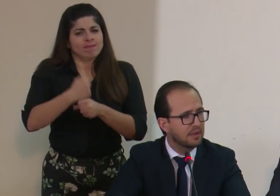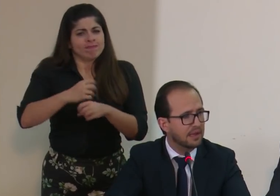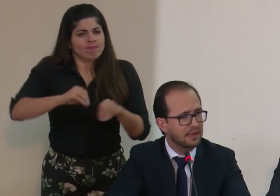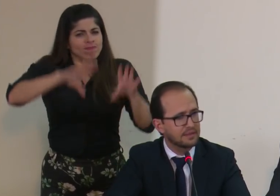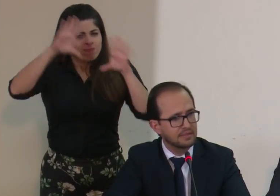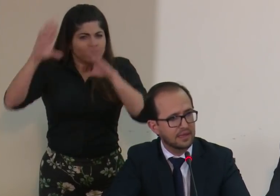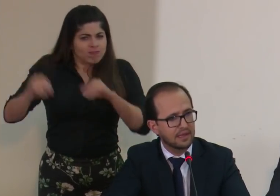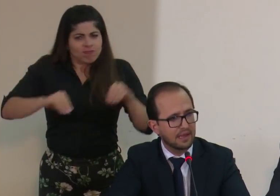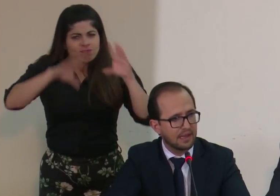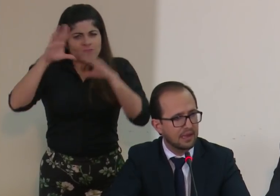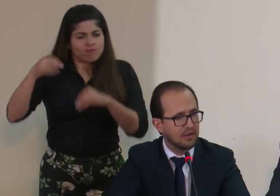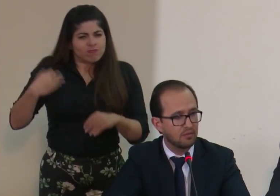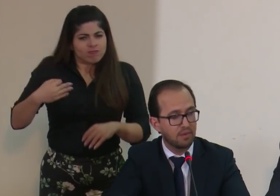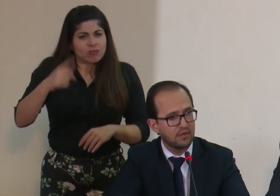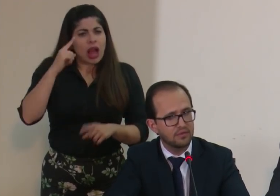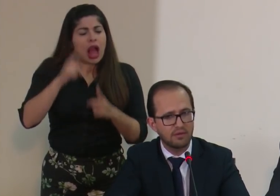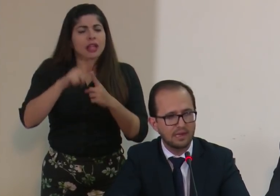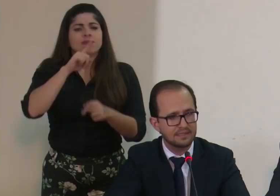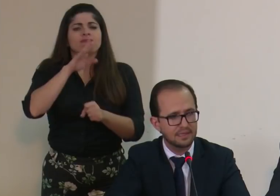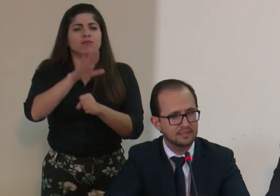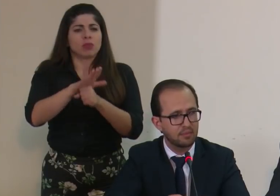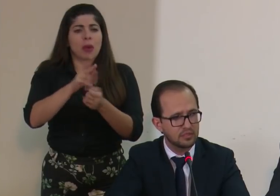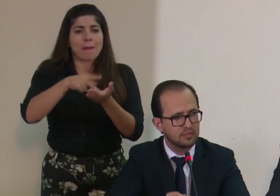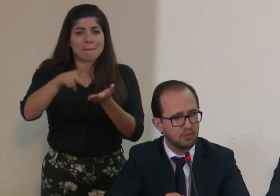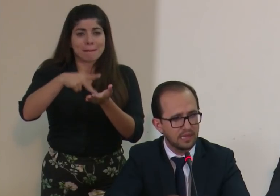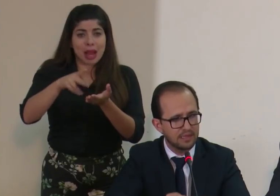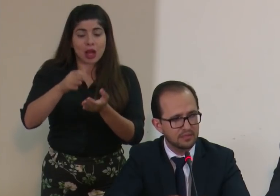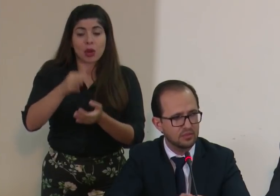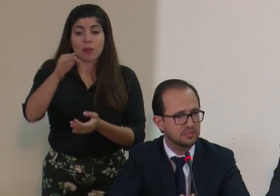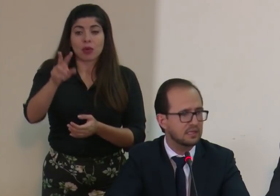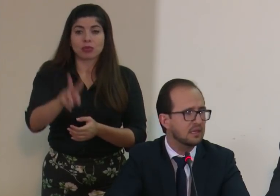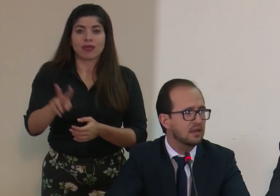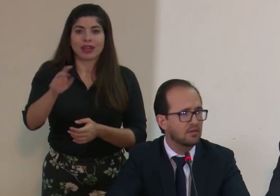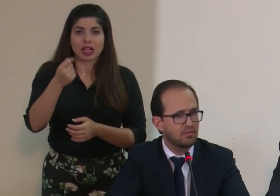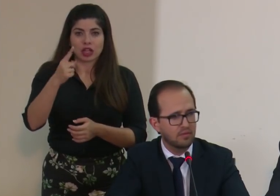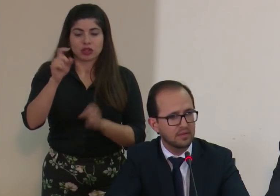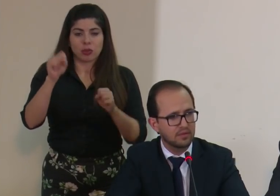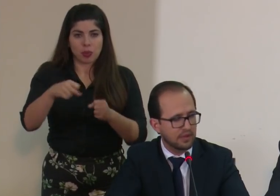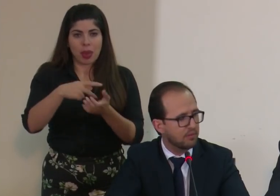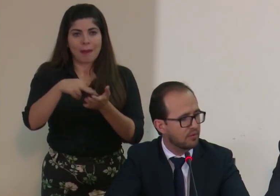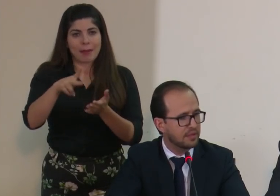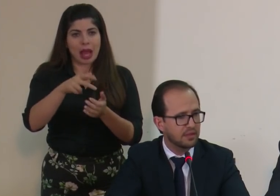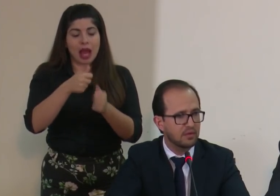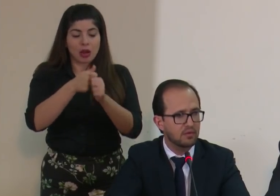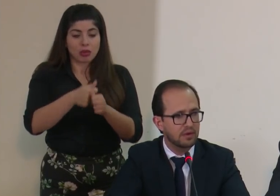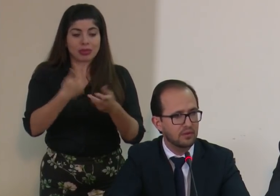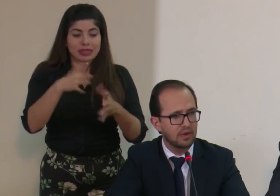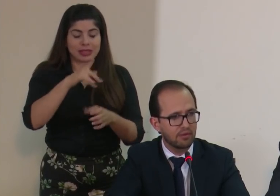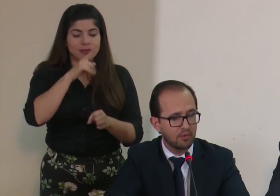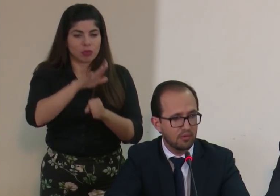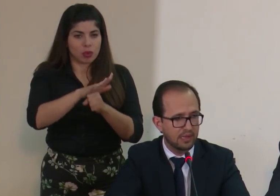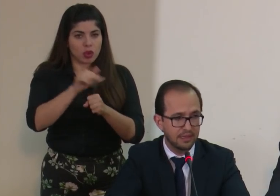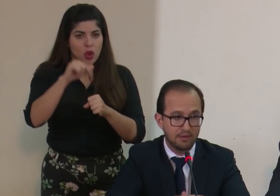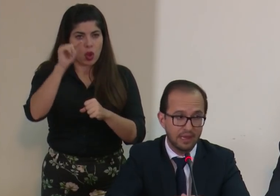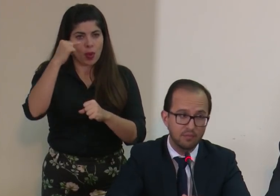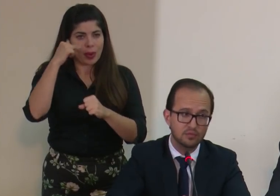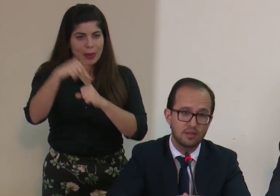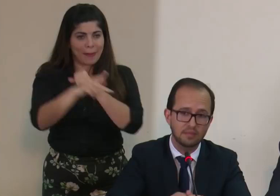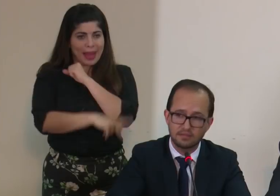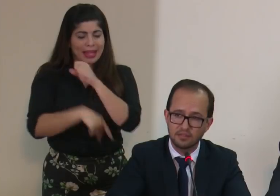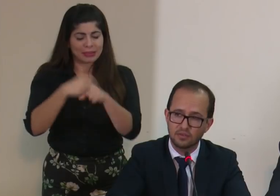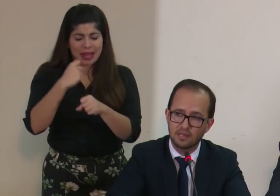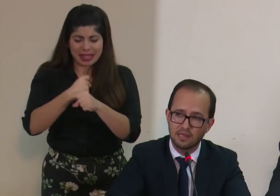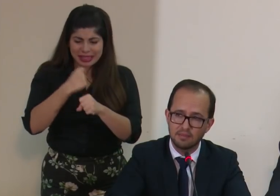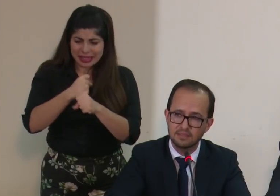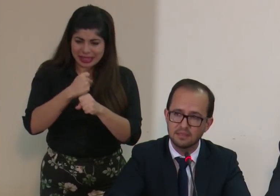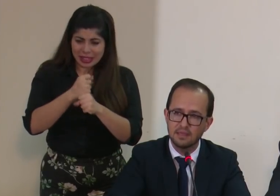noche para garantizar que los pagos se realicen este próximo viernes 11 conforme se ha comprometido el gobierno de la república trabajaremos